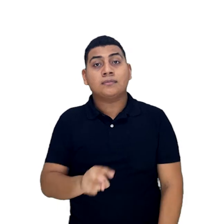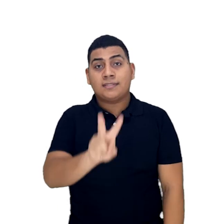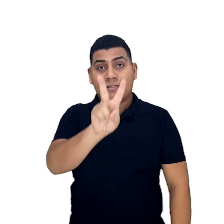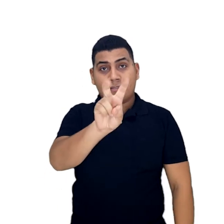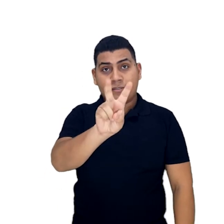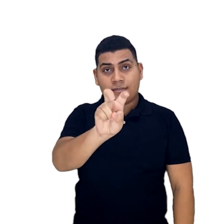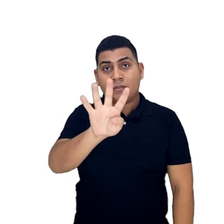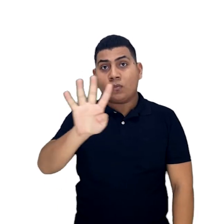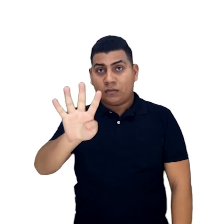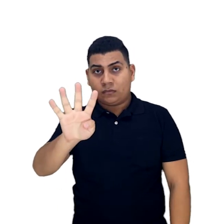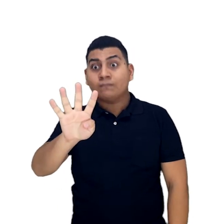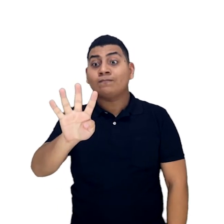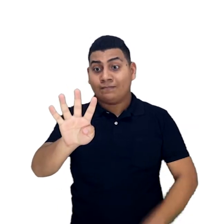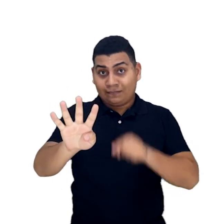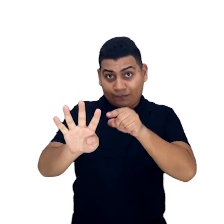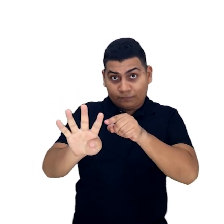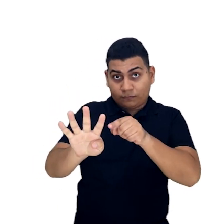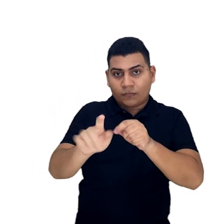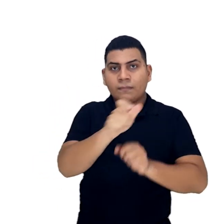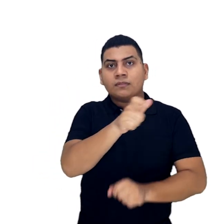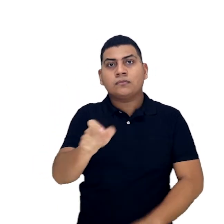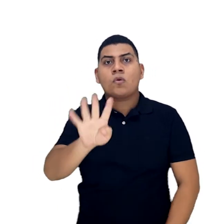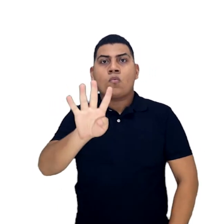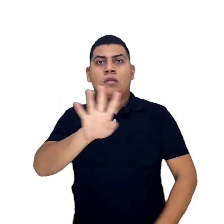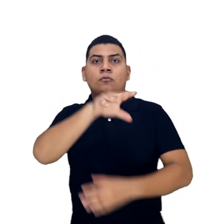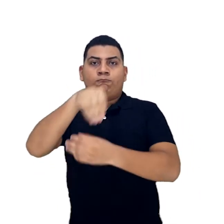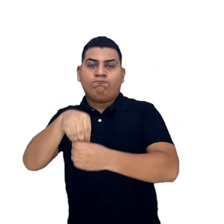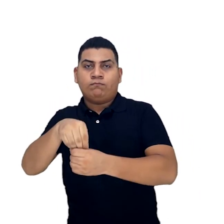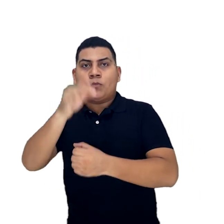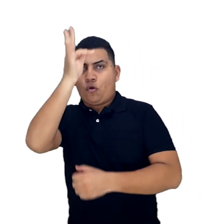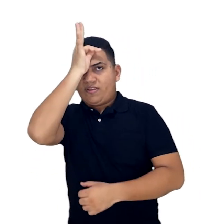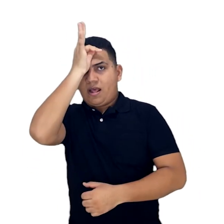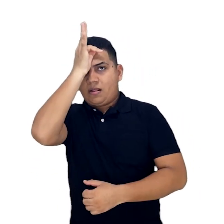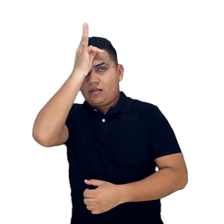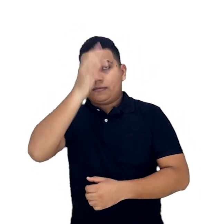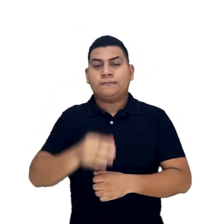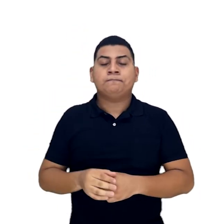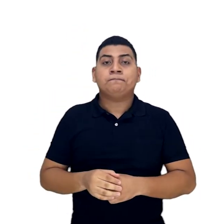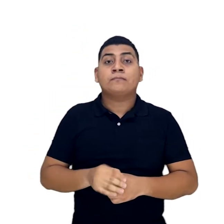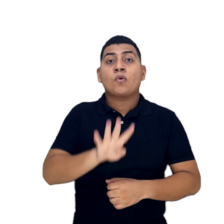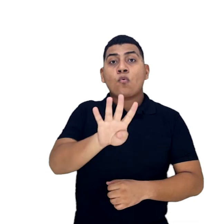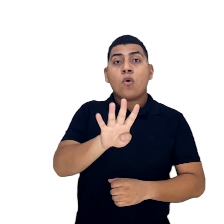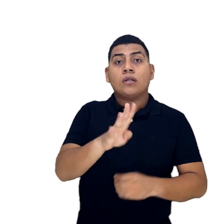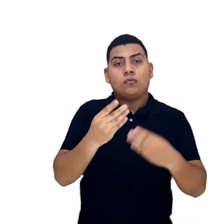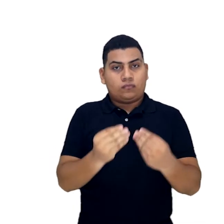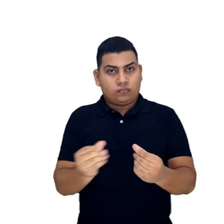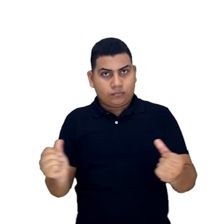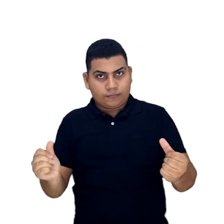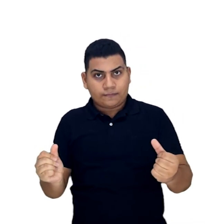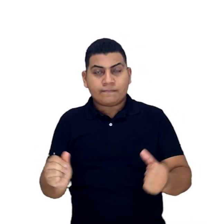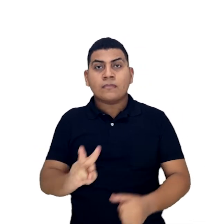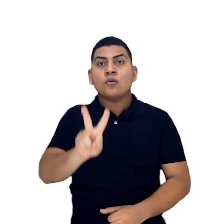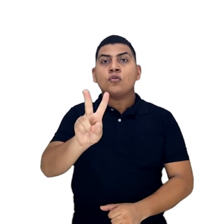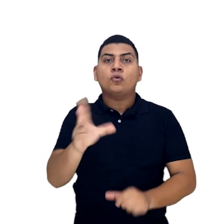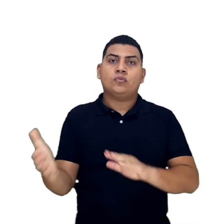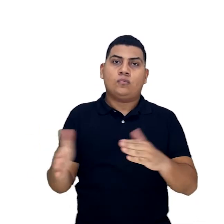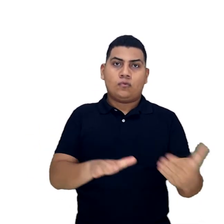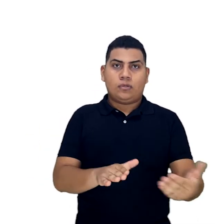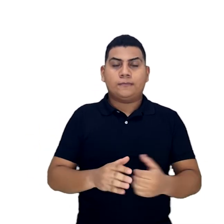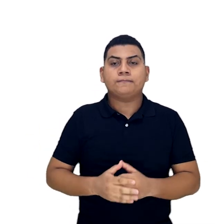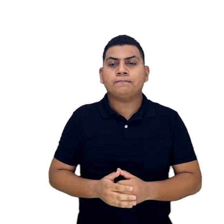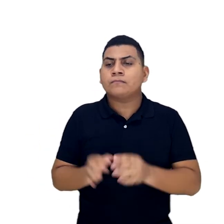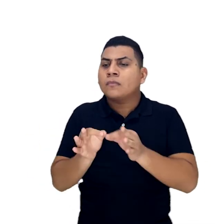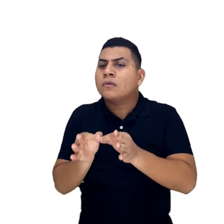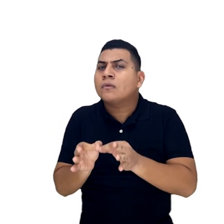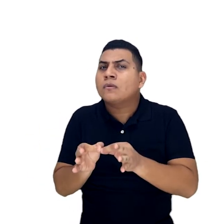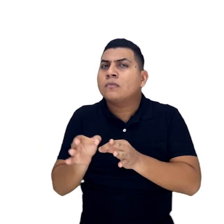-19 en Sucre ascienden a 74, de los cuales hay 4 hospitalizados, 4 recuperados y 2